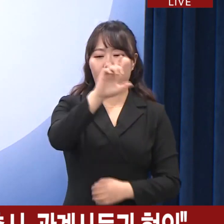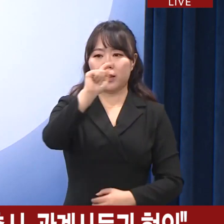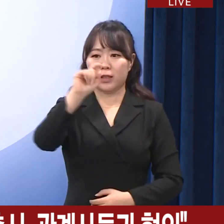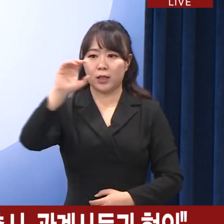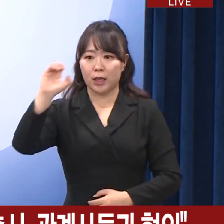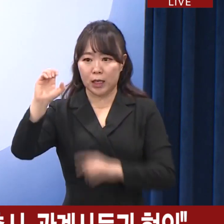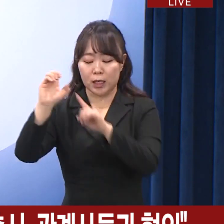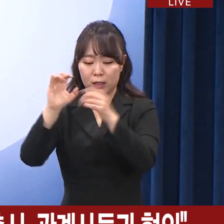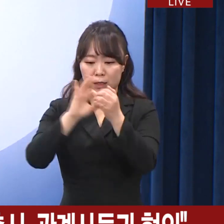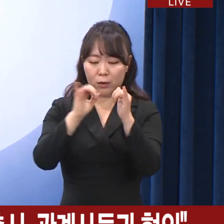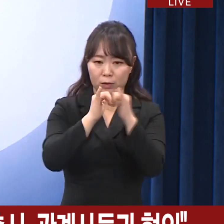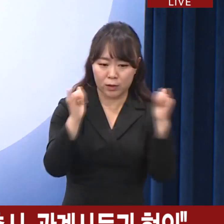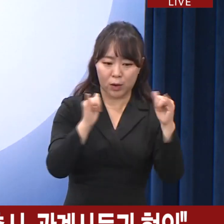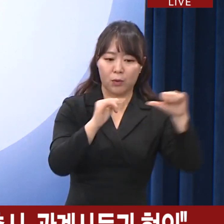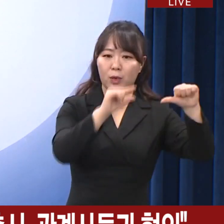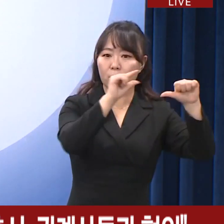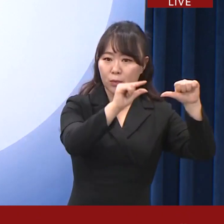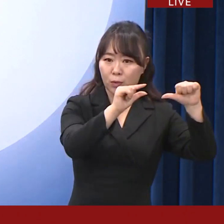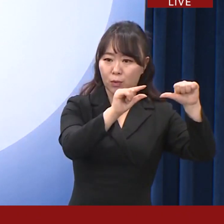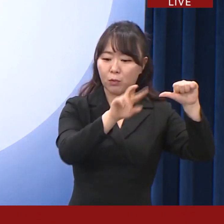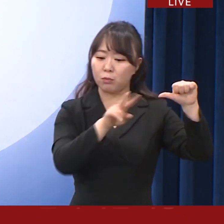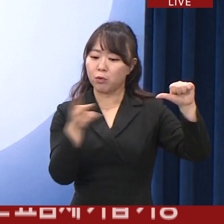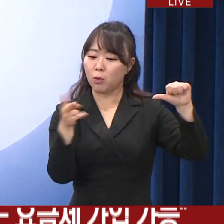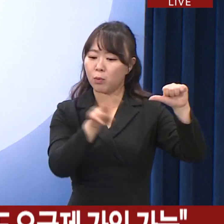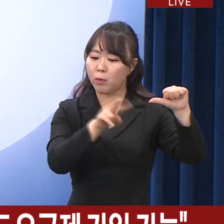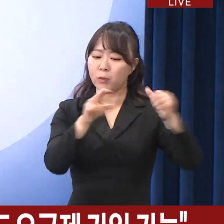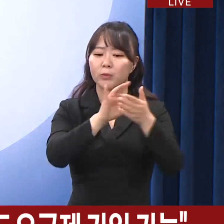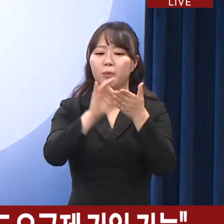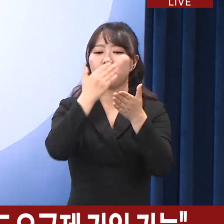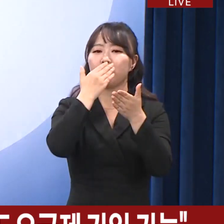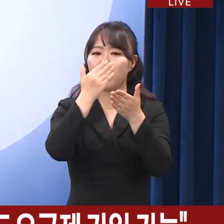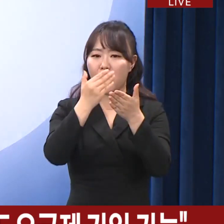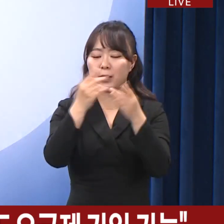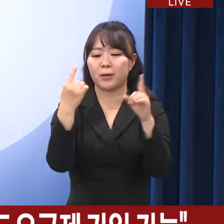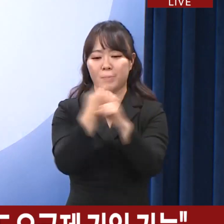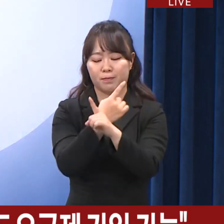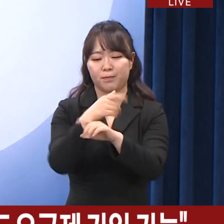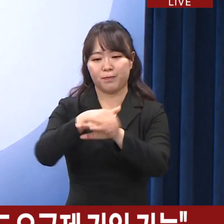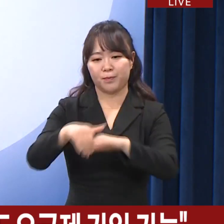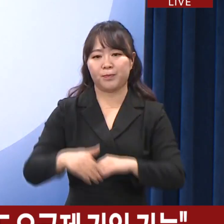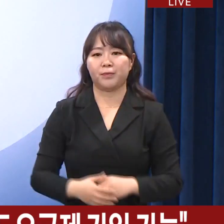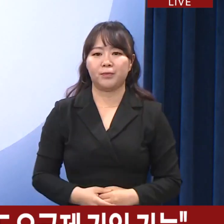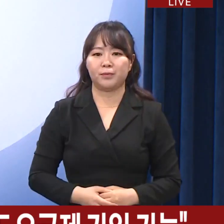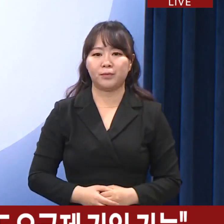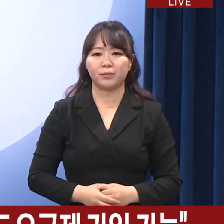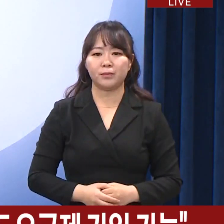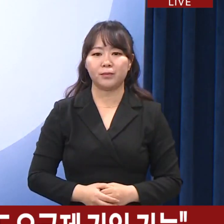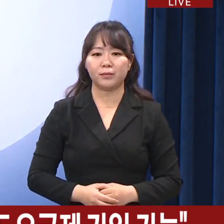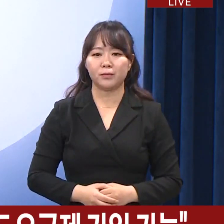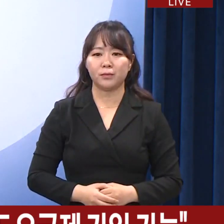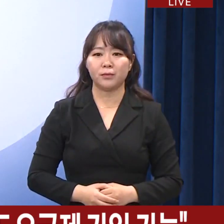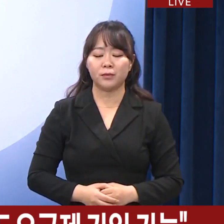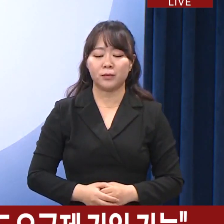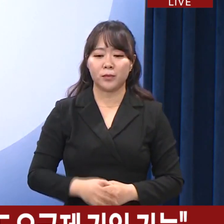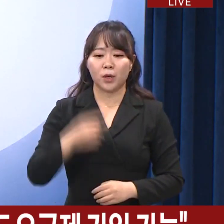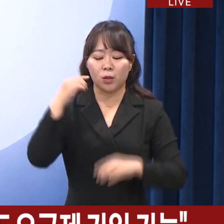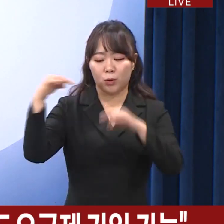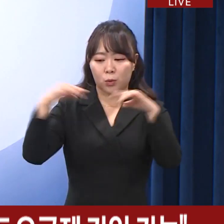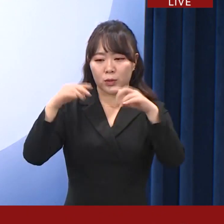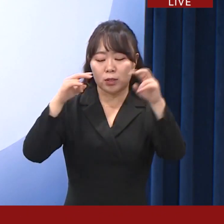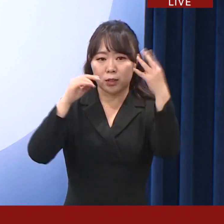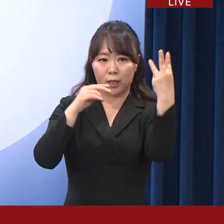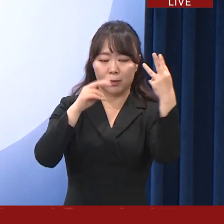단말 이용자가 5G 요금제를 이용할 수 있도록 개선하겠습니다. 그간 통신